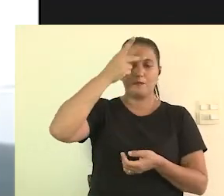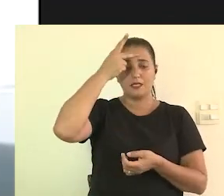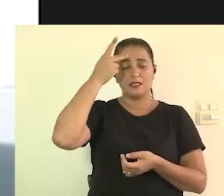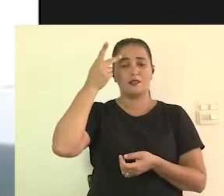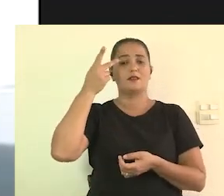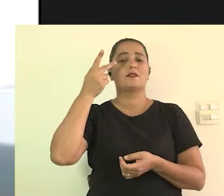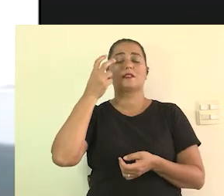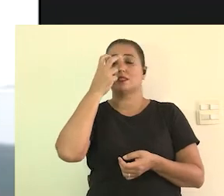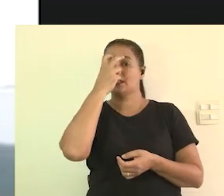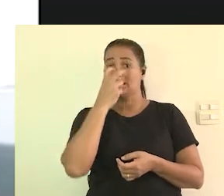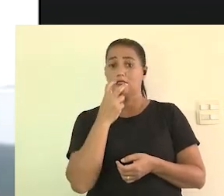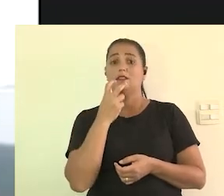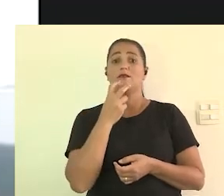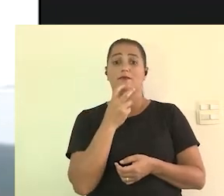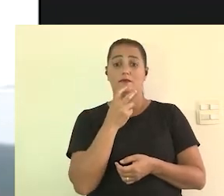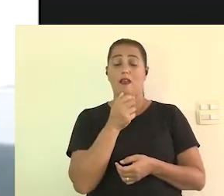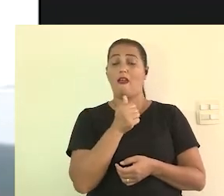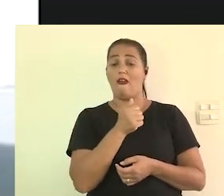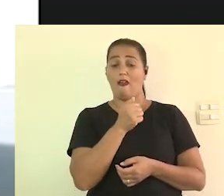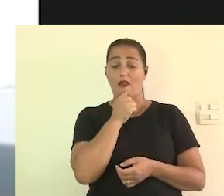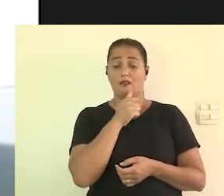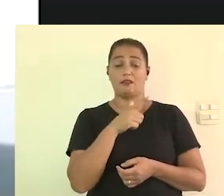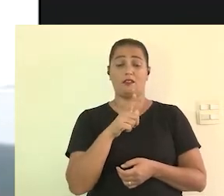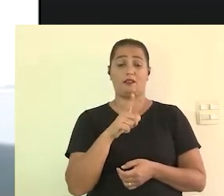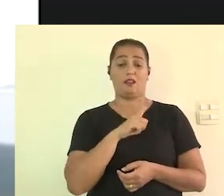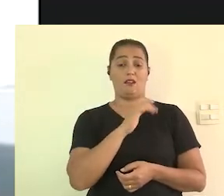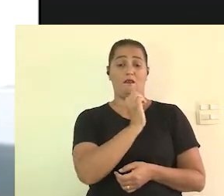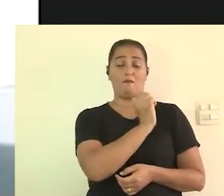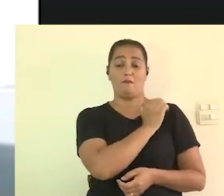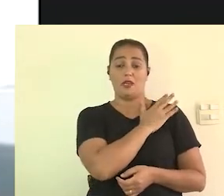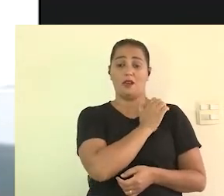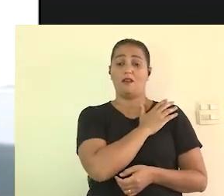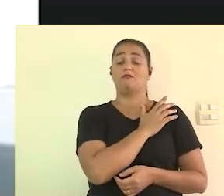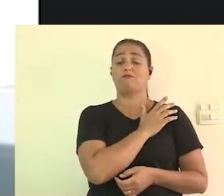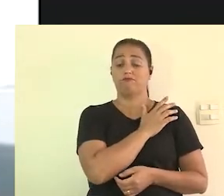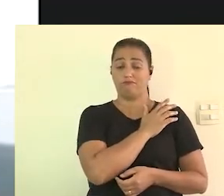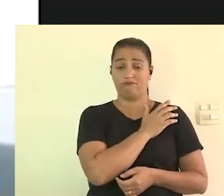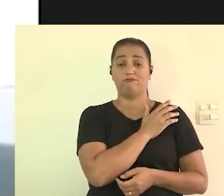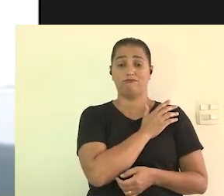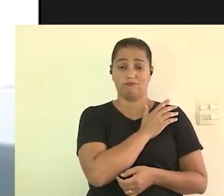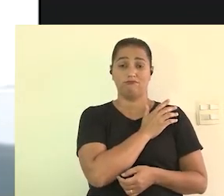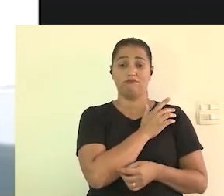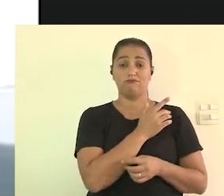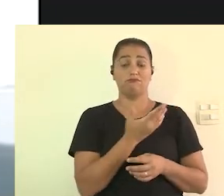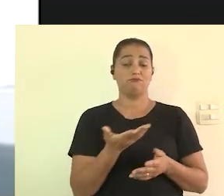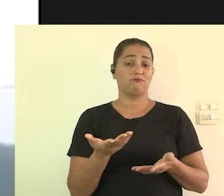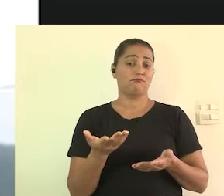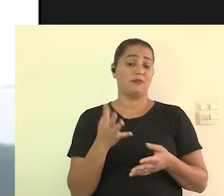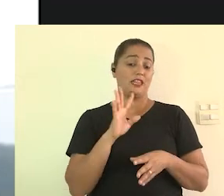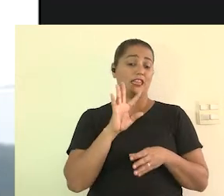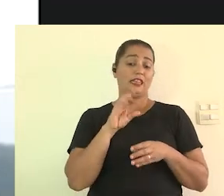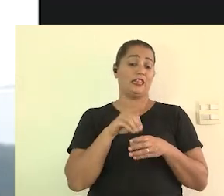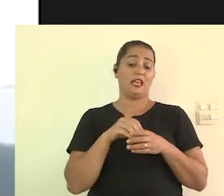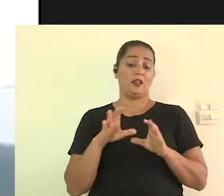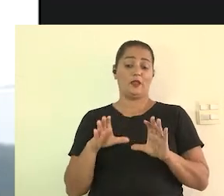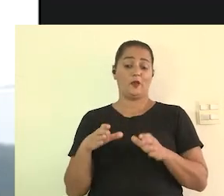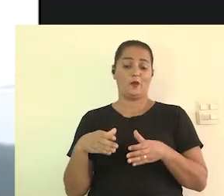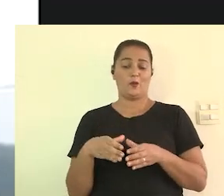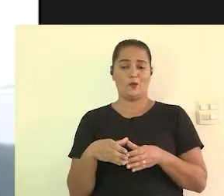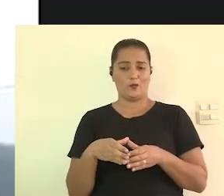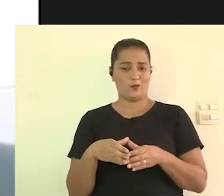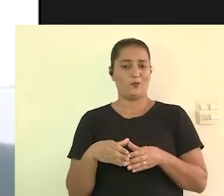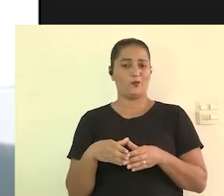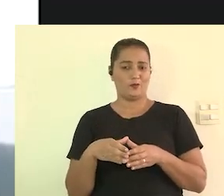pessoas com deficiência visual ainda existe um preconceito muito grande até dentro mesmo da